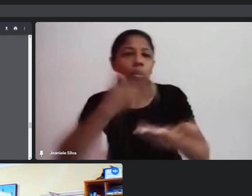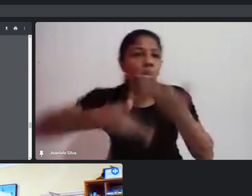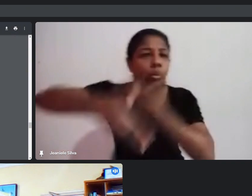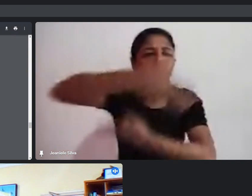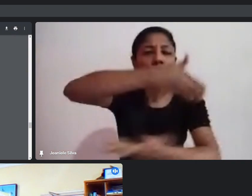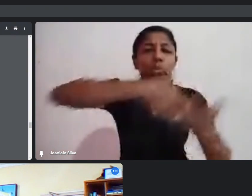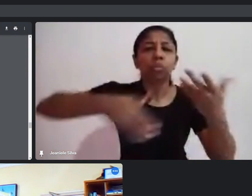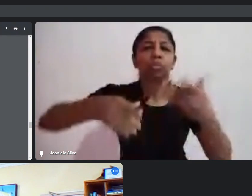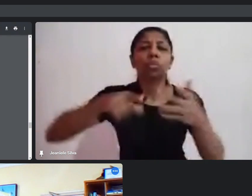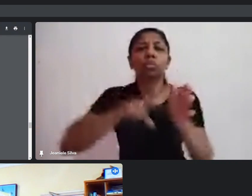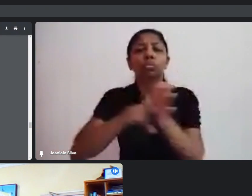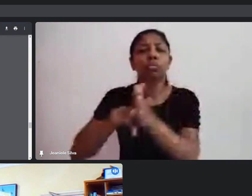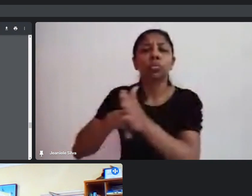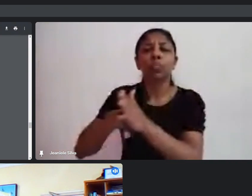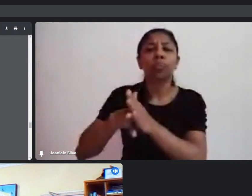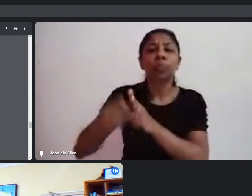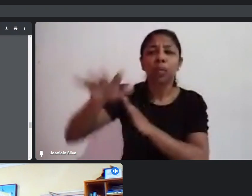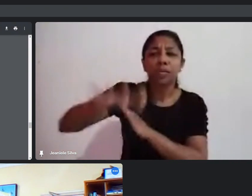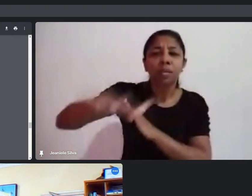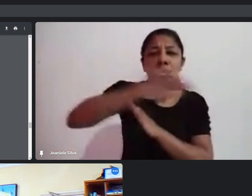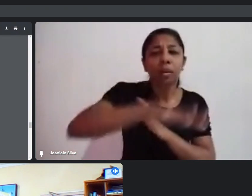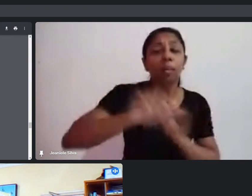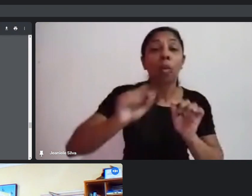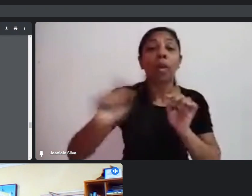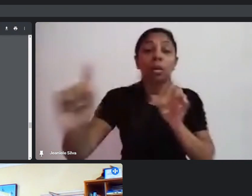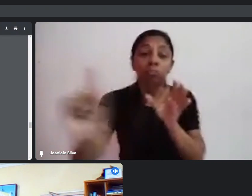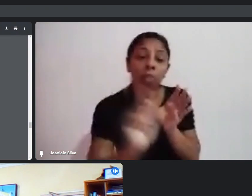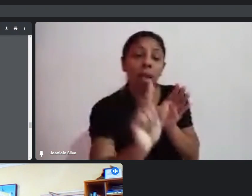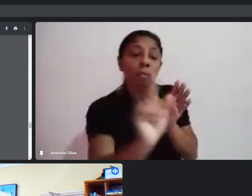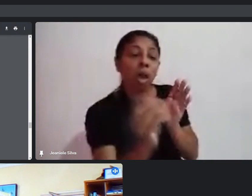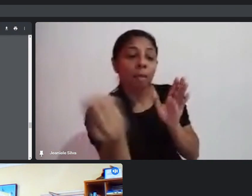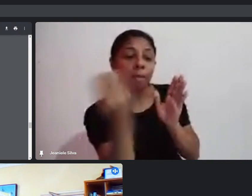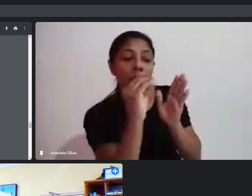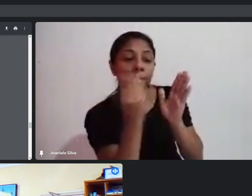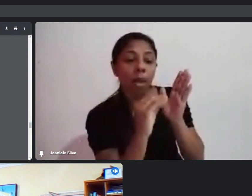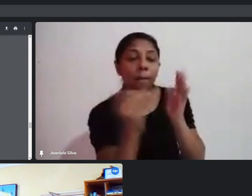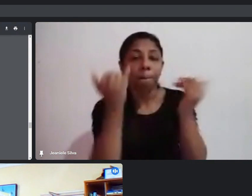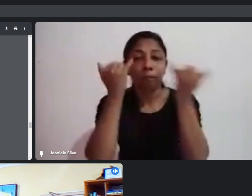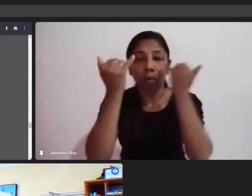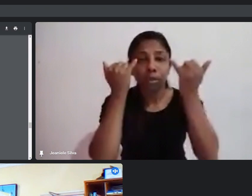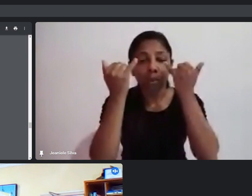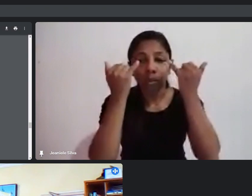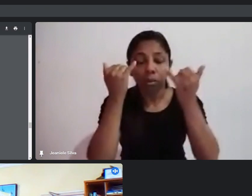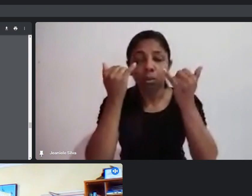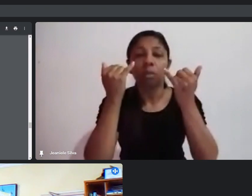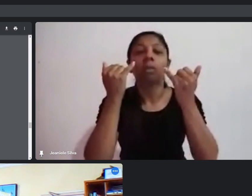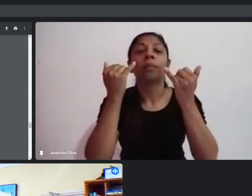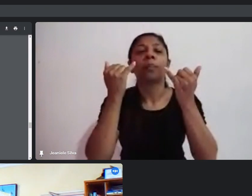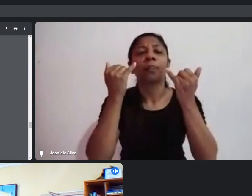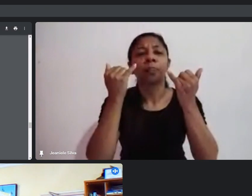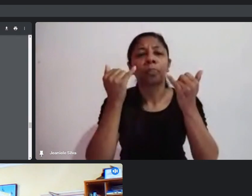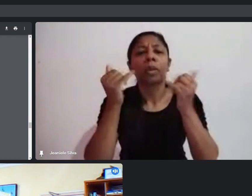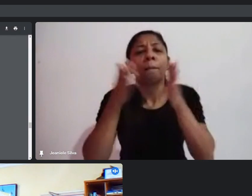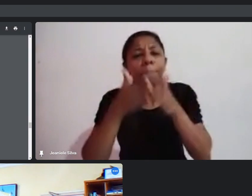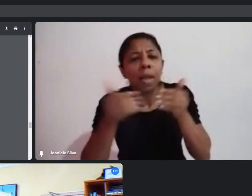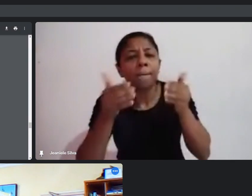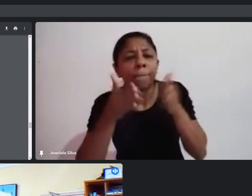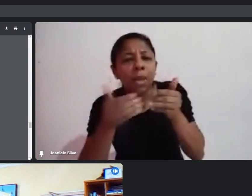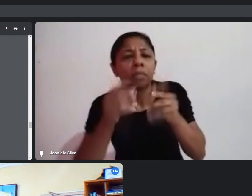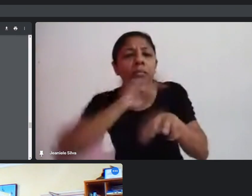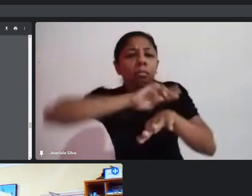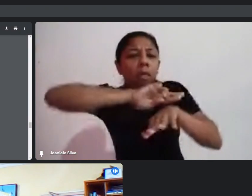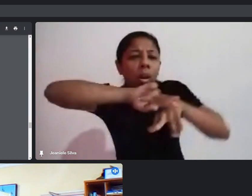justamente para poder incorporar as informações e as solicitações da diversidade